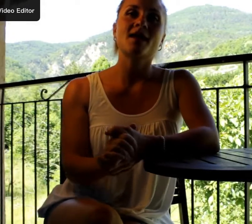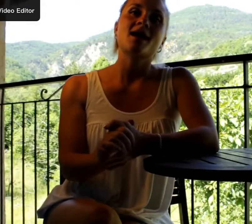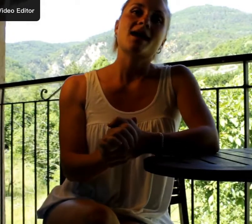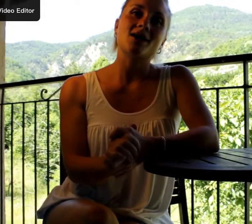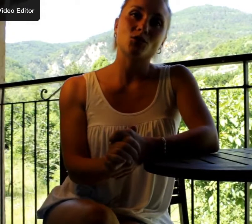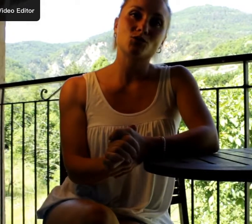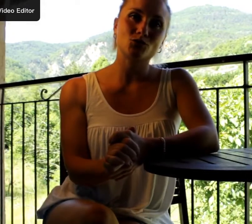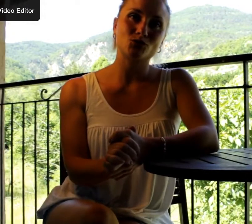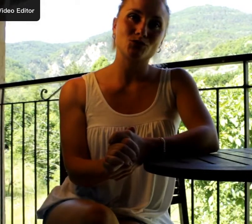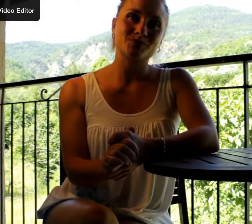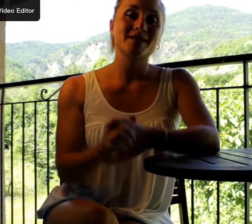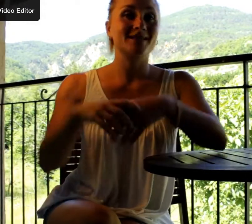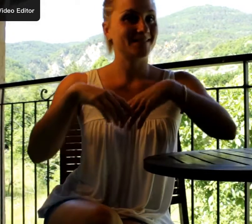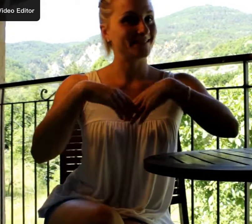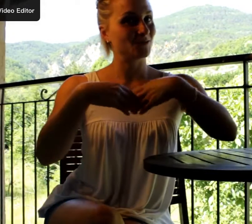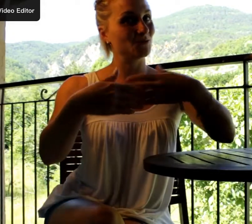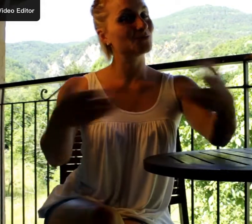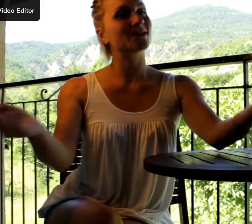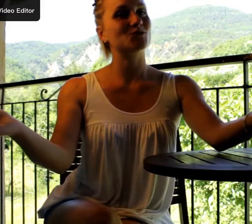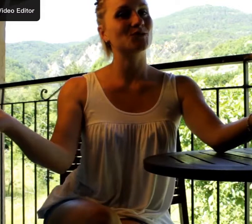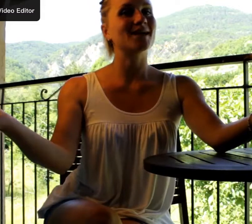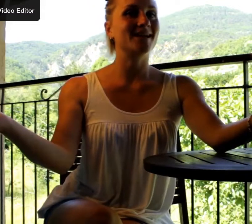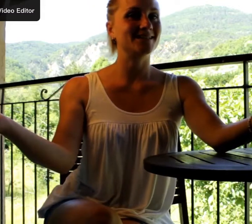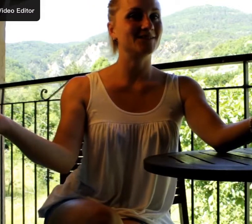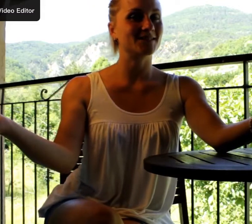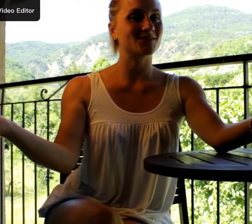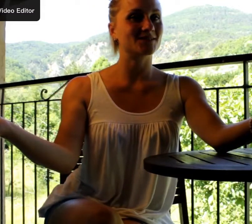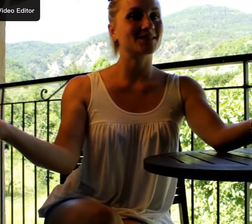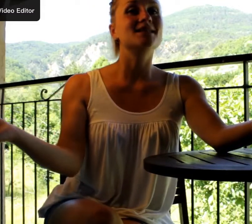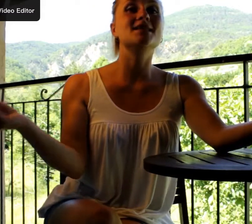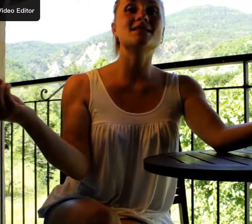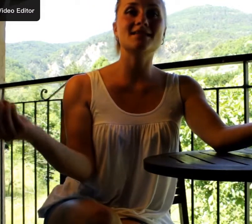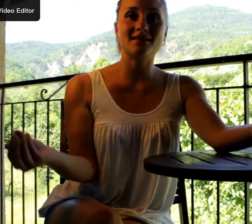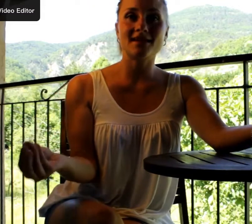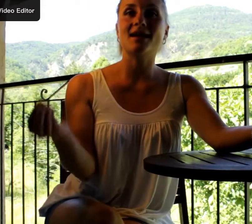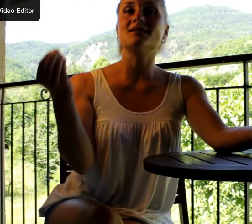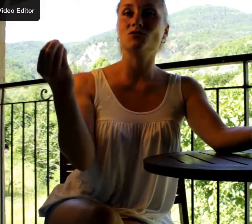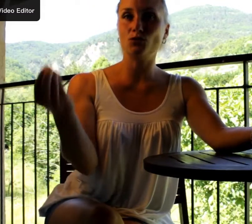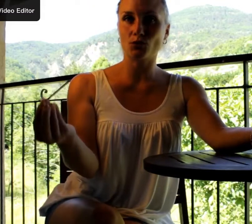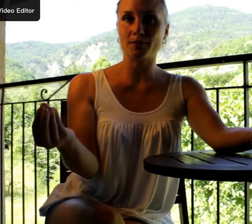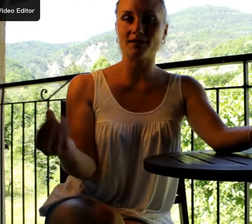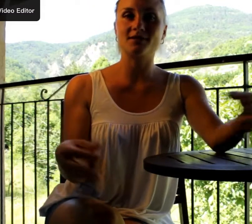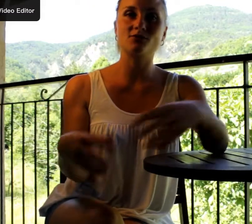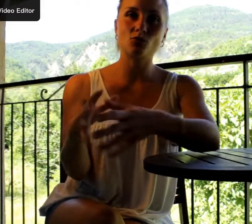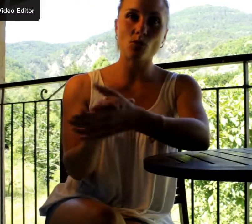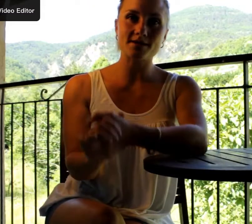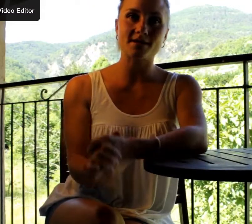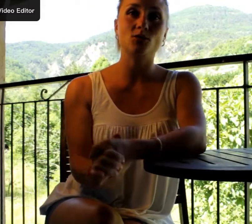Alors surtout, c'est une ouverture à la différence. N'hésitez donc pas, si vous croisez une